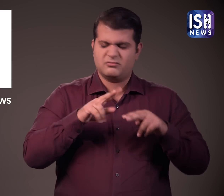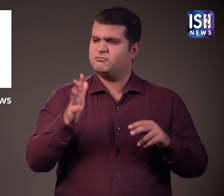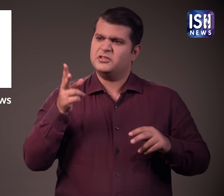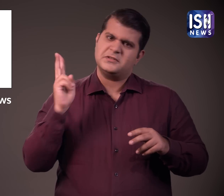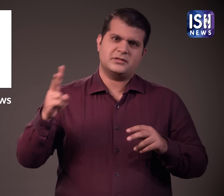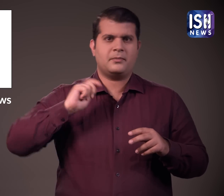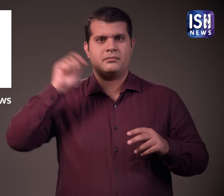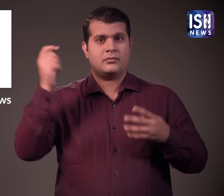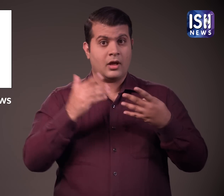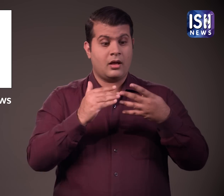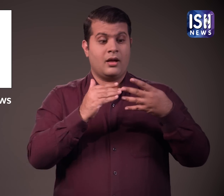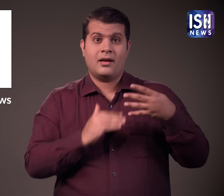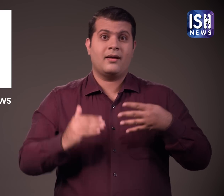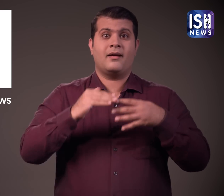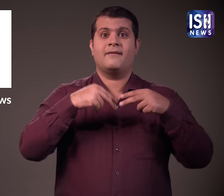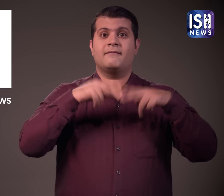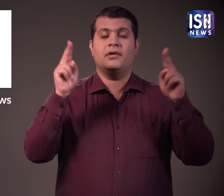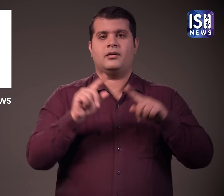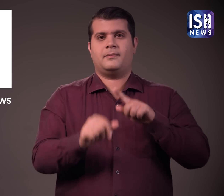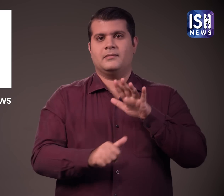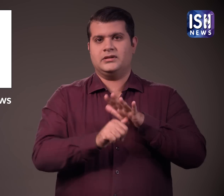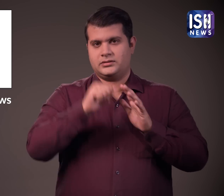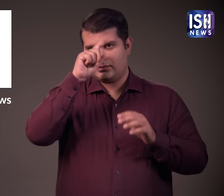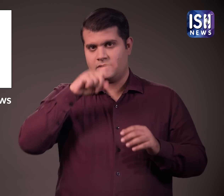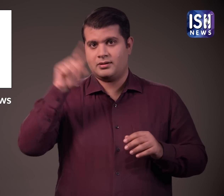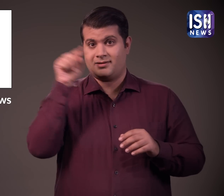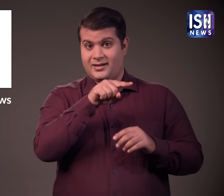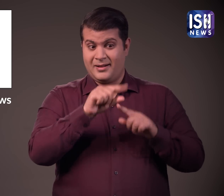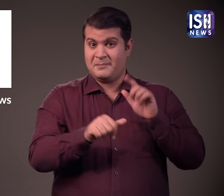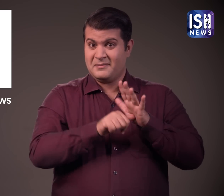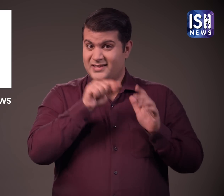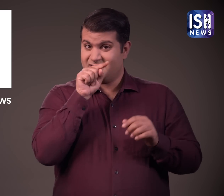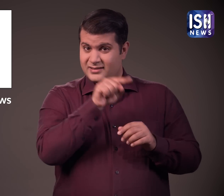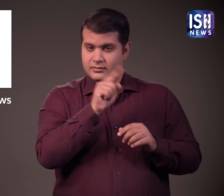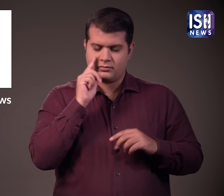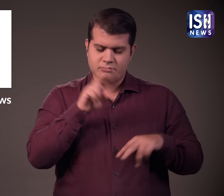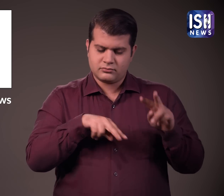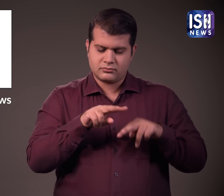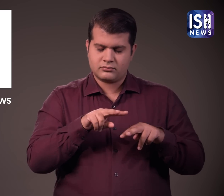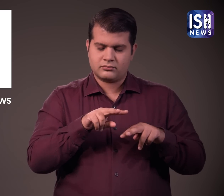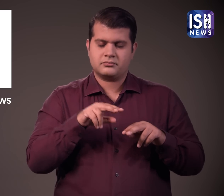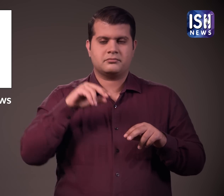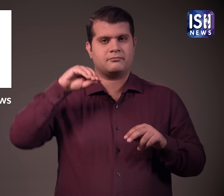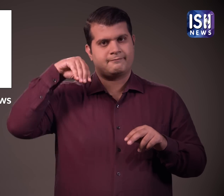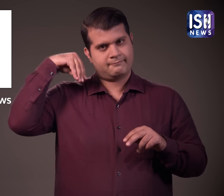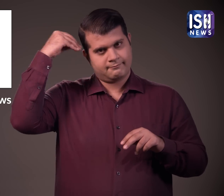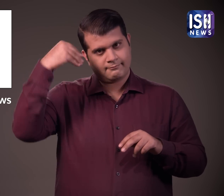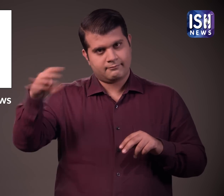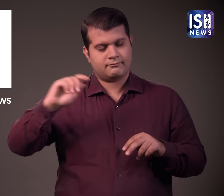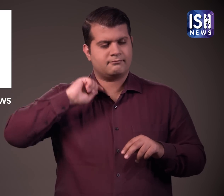अगर सुप्रीम कोर्ट फैसलेई में कायम रहता है तो भारत के राश्ट्रोपती उनकी आखरी उमीद है भारत के राश्ट्रोपती के पास मृत्युदन प्राप्त कैदी